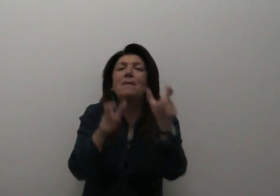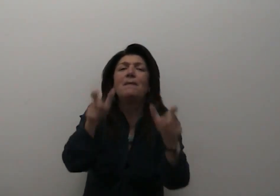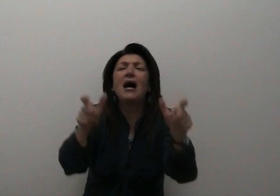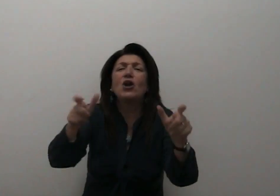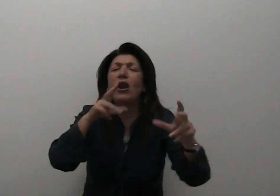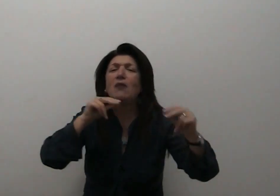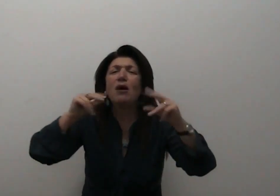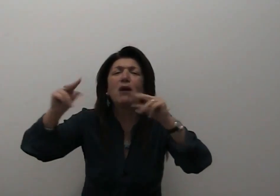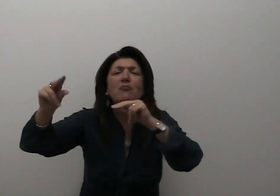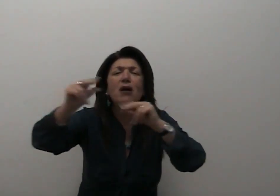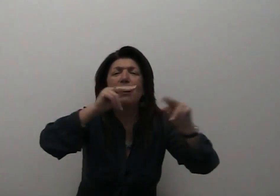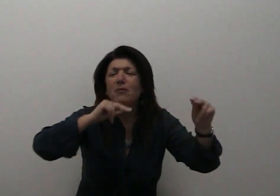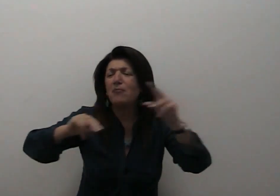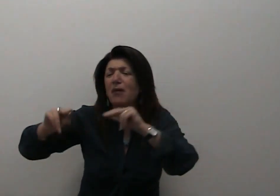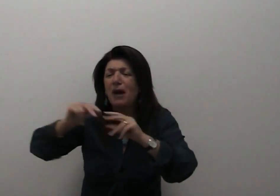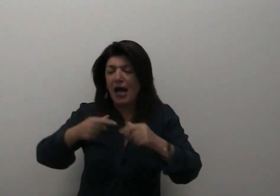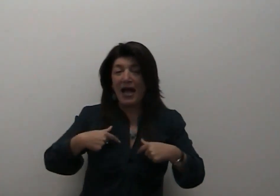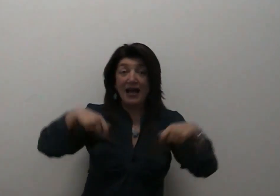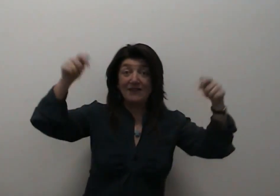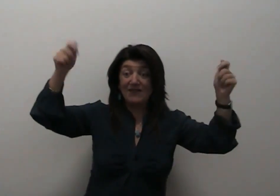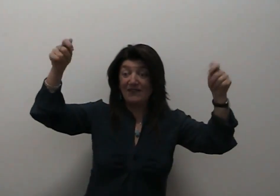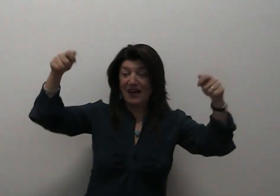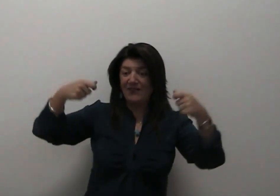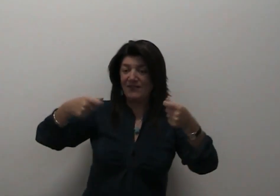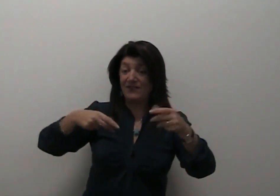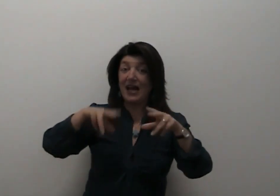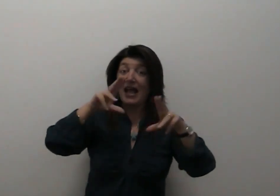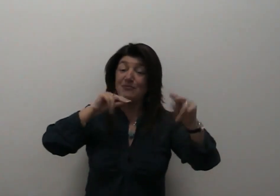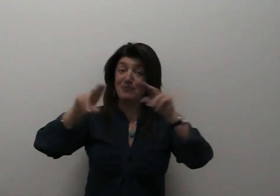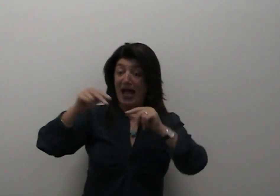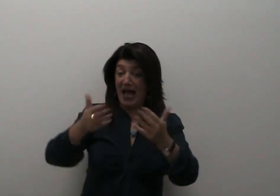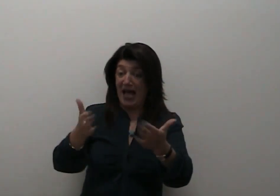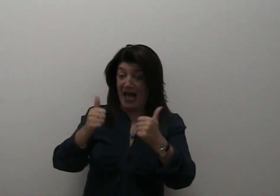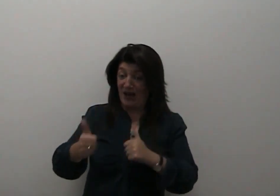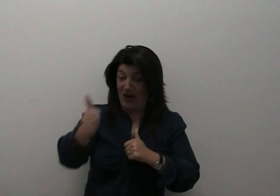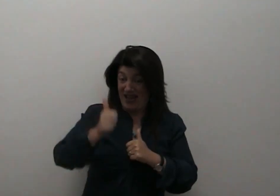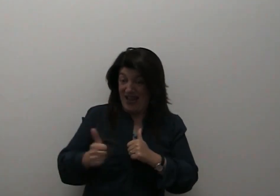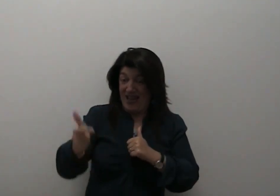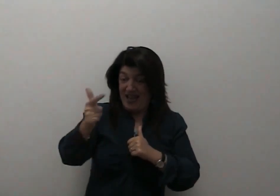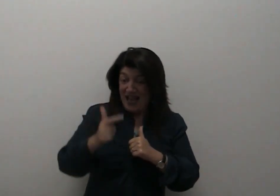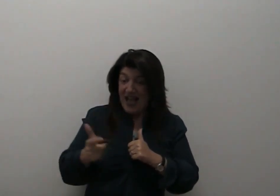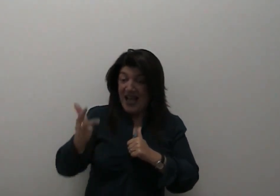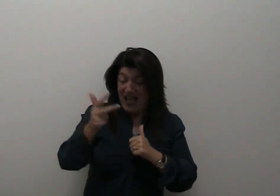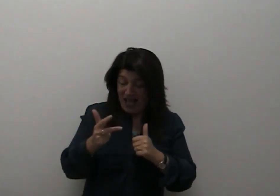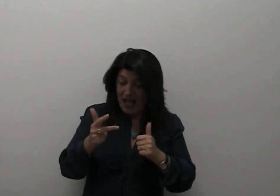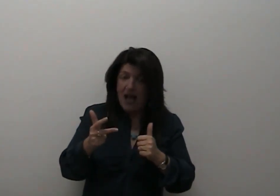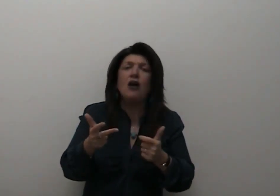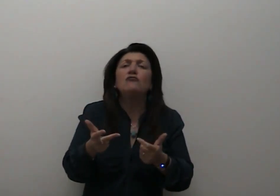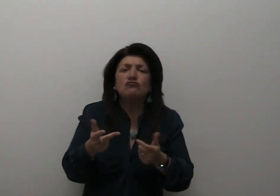Le parole sono scritte a lettere rosse su dei pezzetti di carta bianca. La